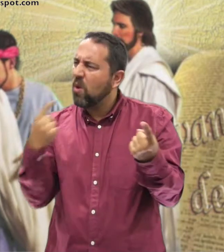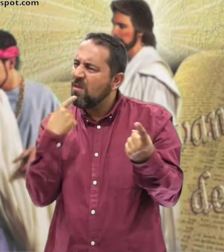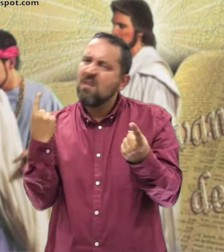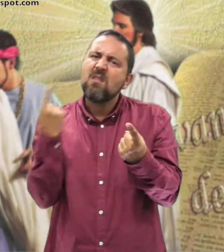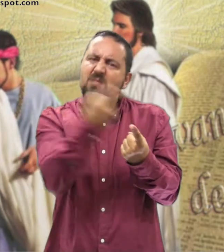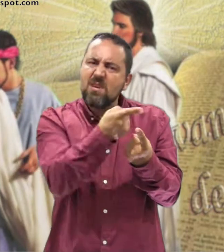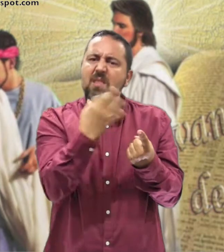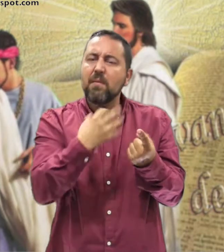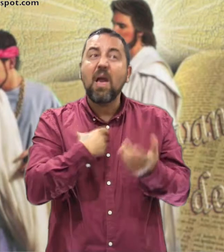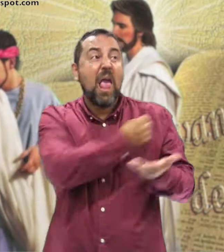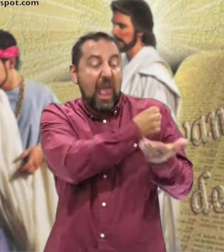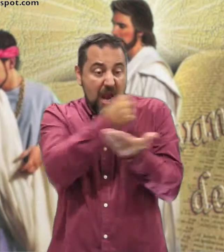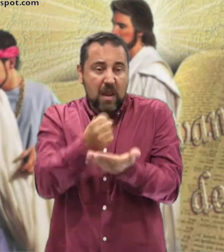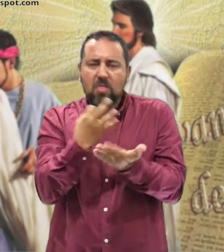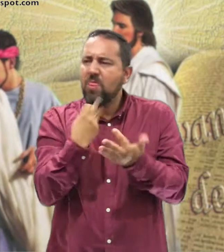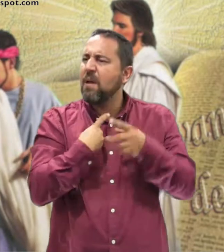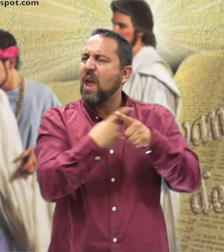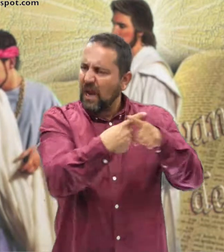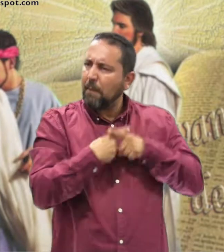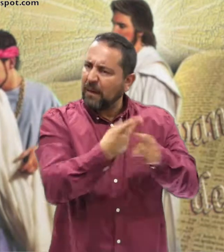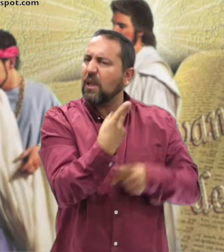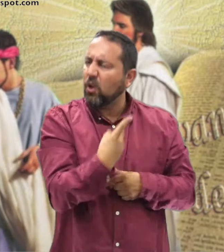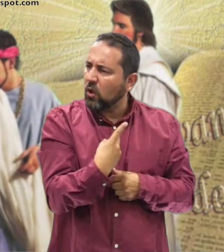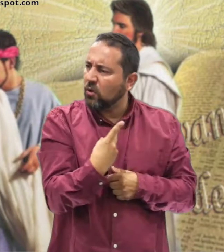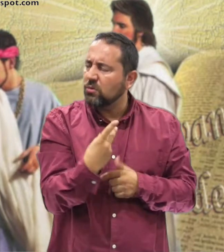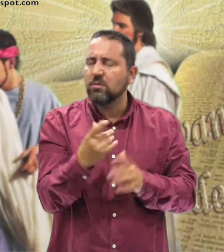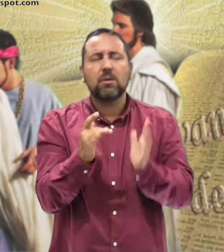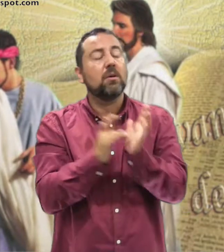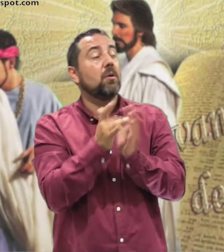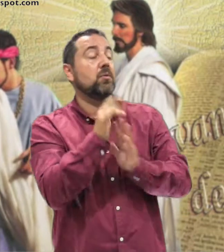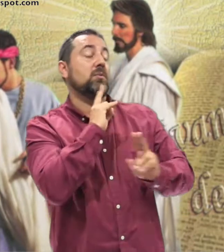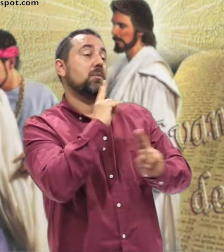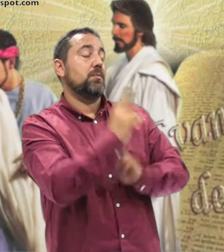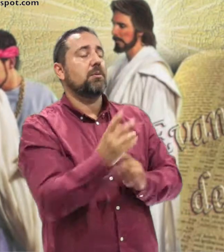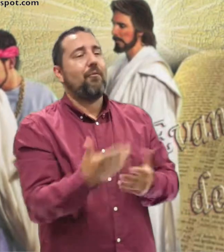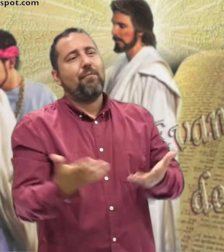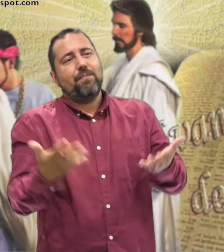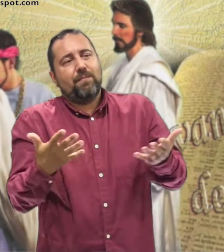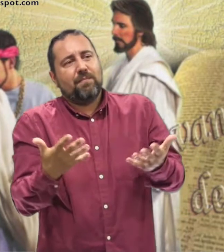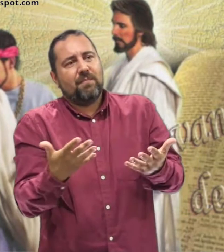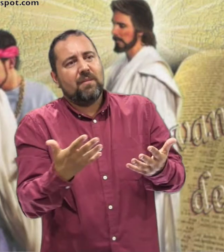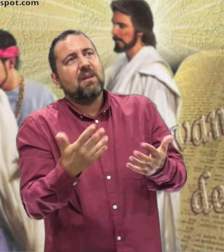hermano Que reparta Conmigo la herencia Él le dijo Hombre